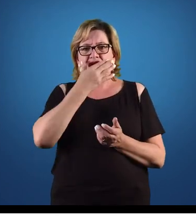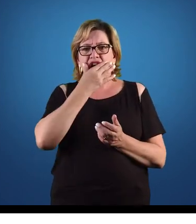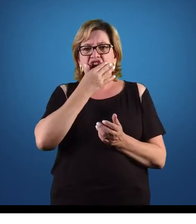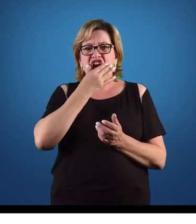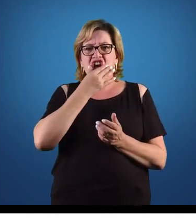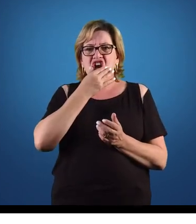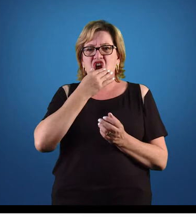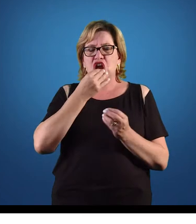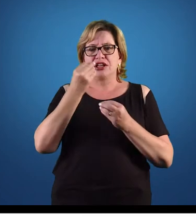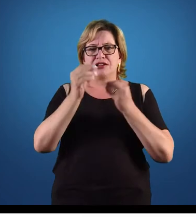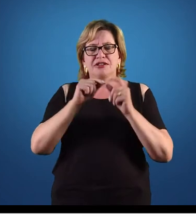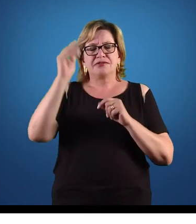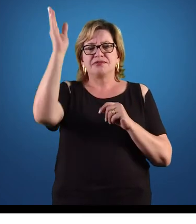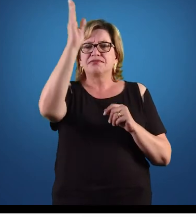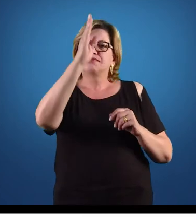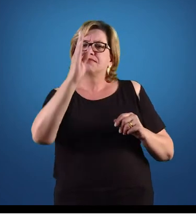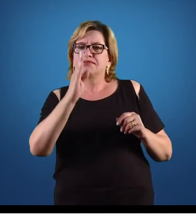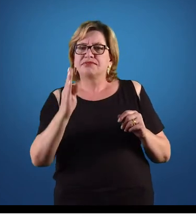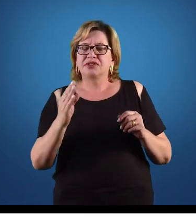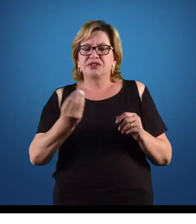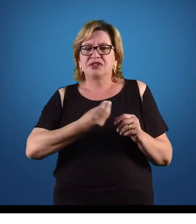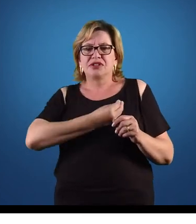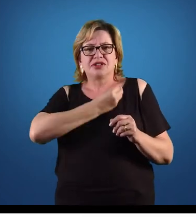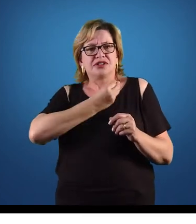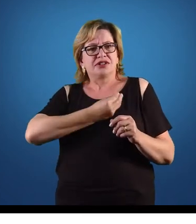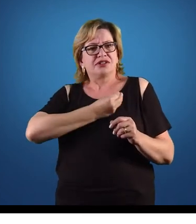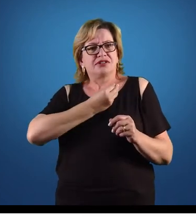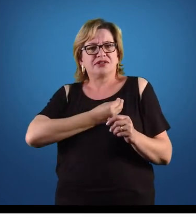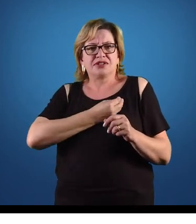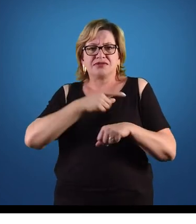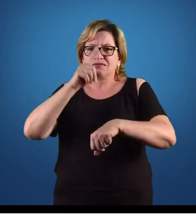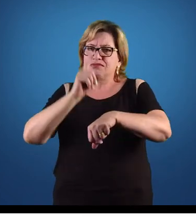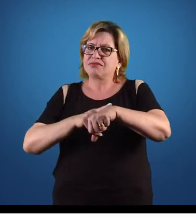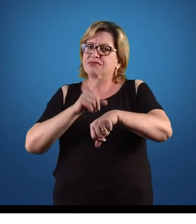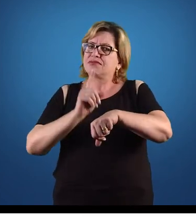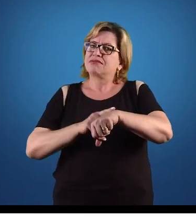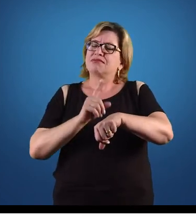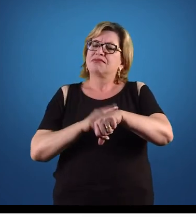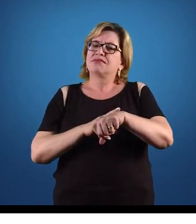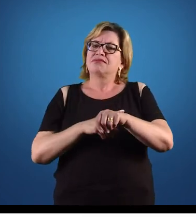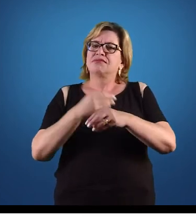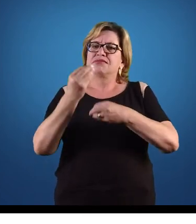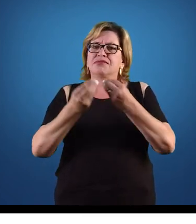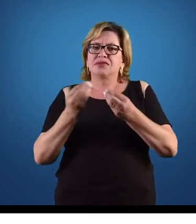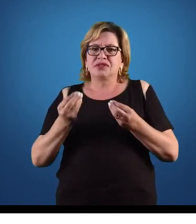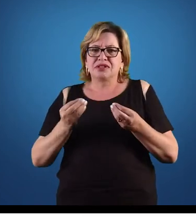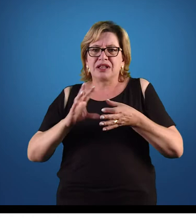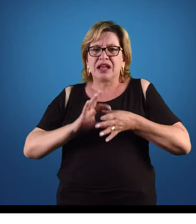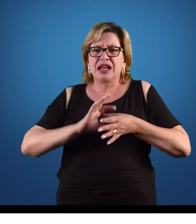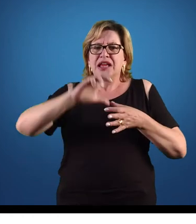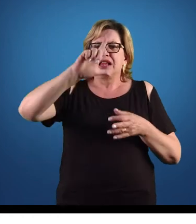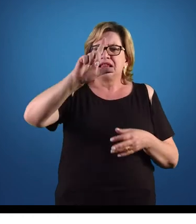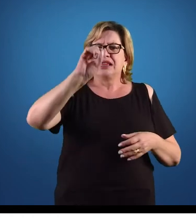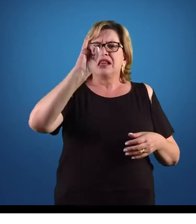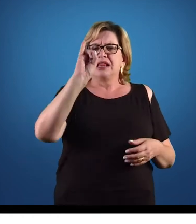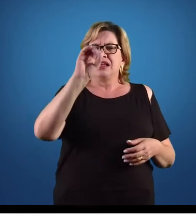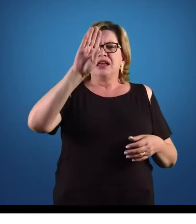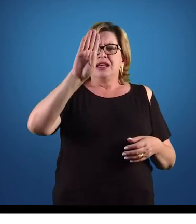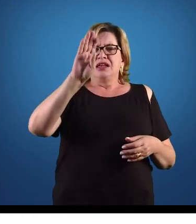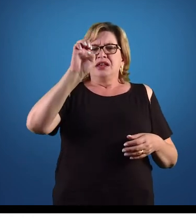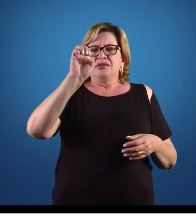o Brasil, vivendo aí um momento de liberalismo econômico,